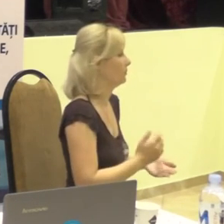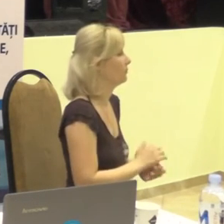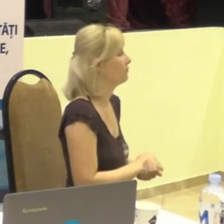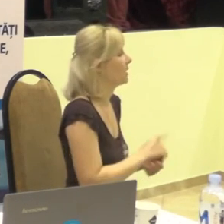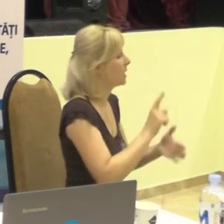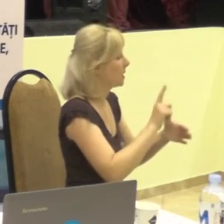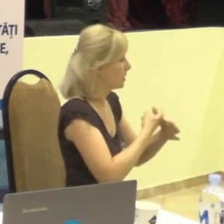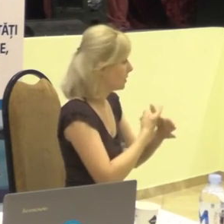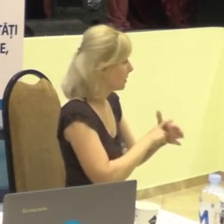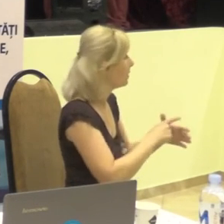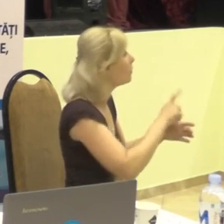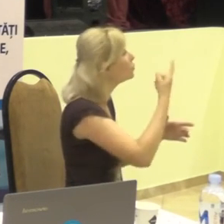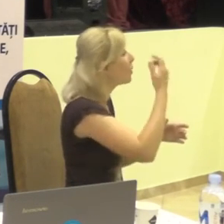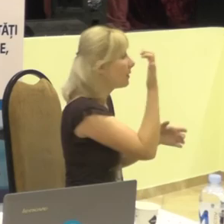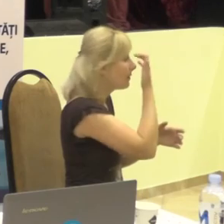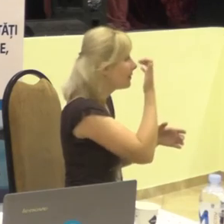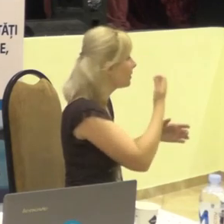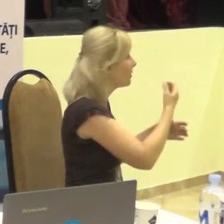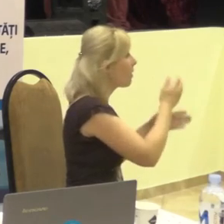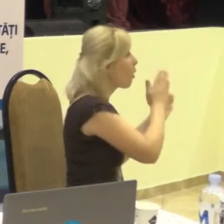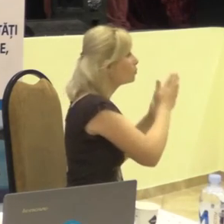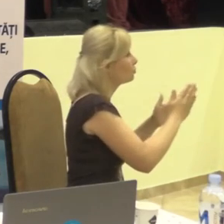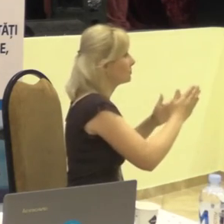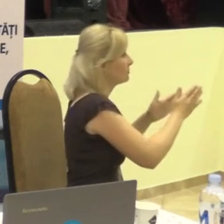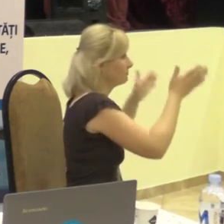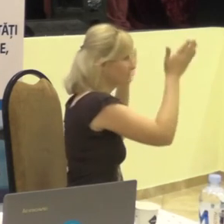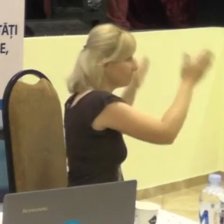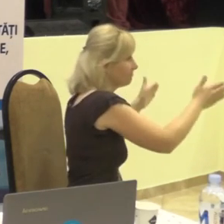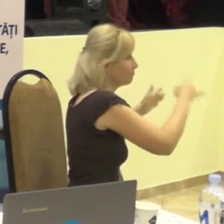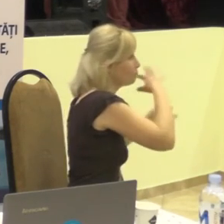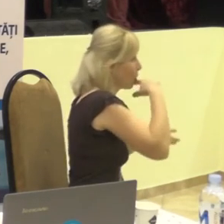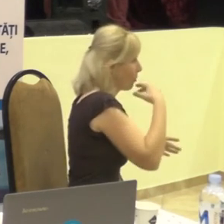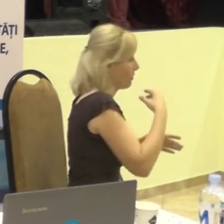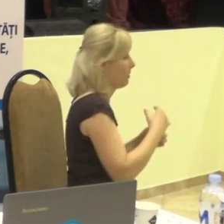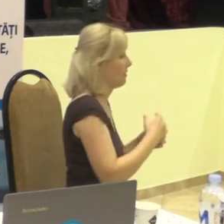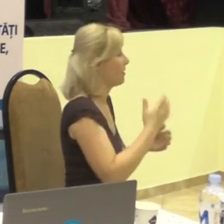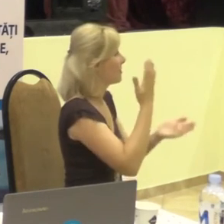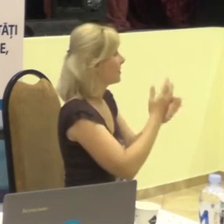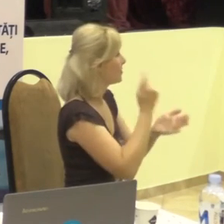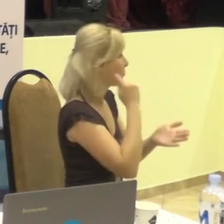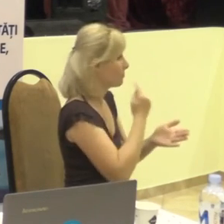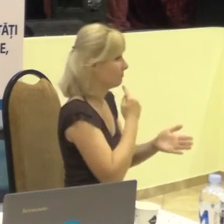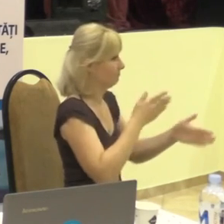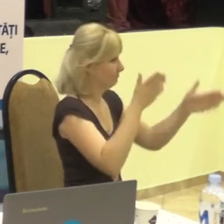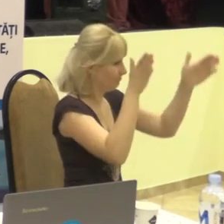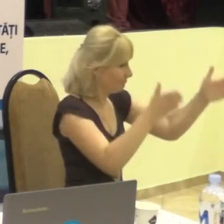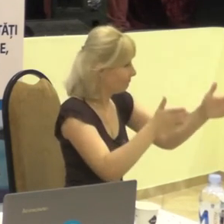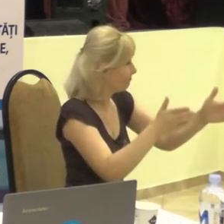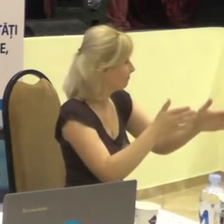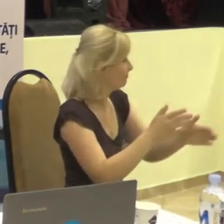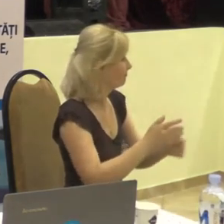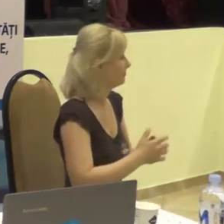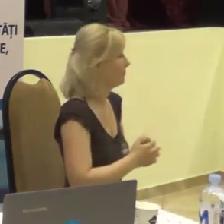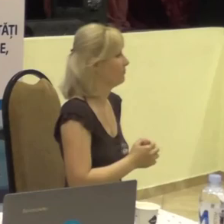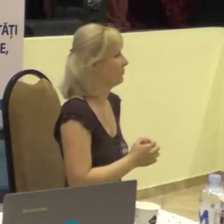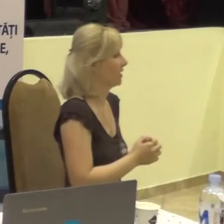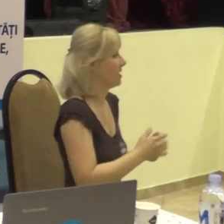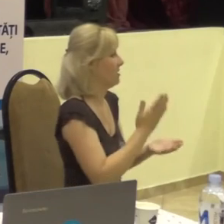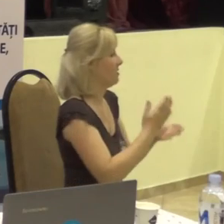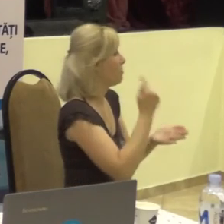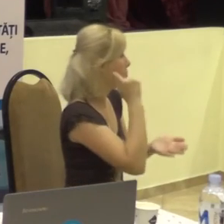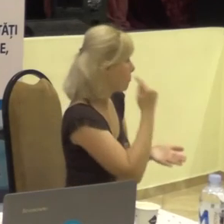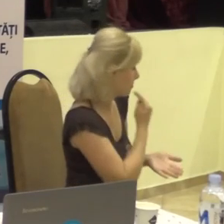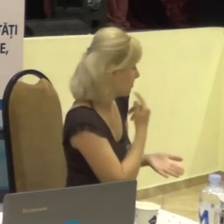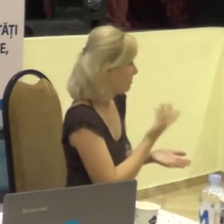Sau, la fel, în alte localități locuiesc compact, spre exemplu, persoane cu dizabilități de auz.